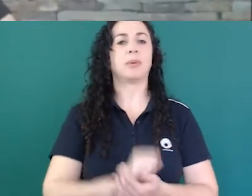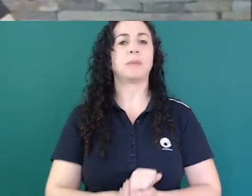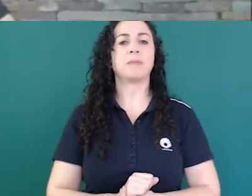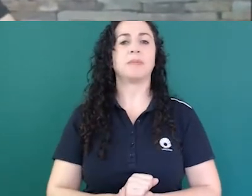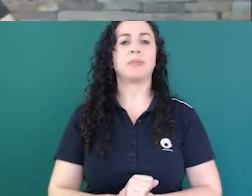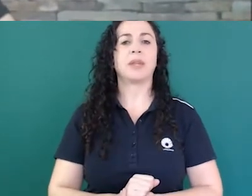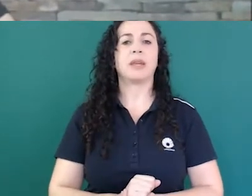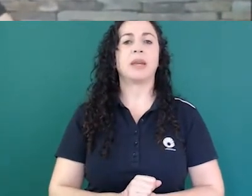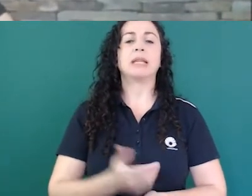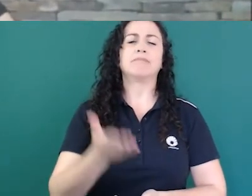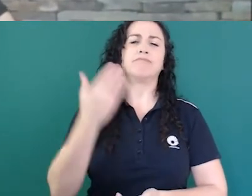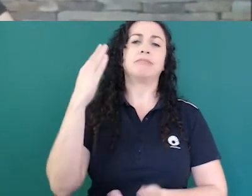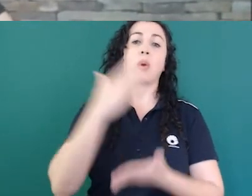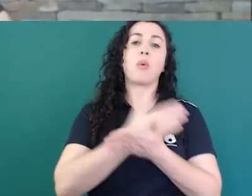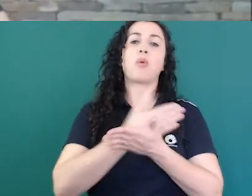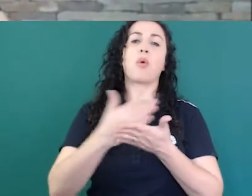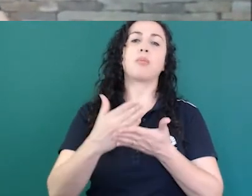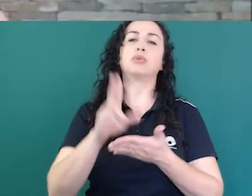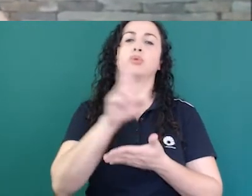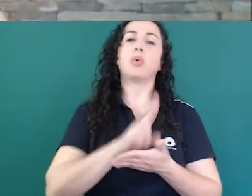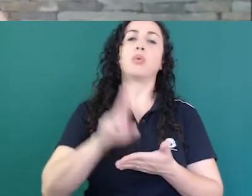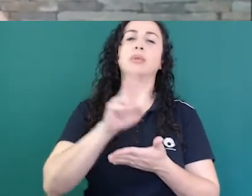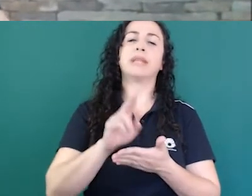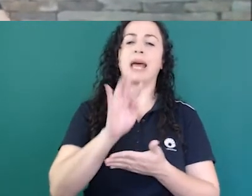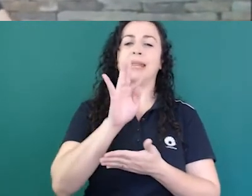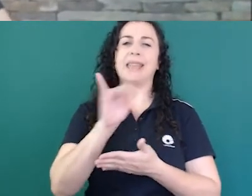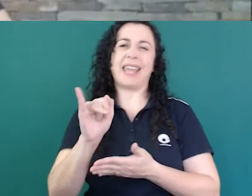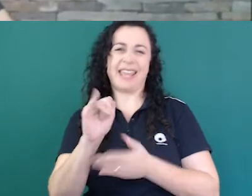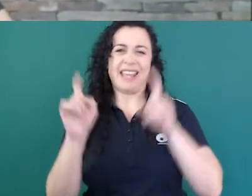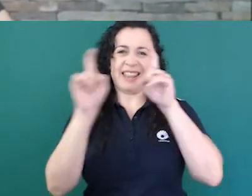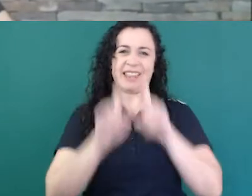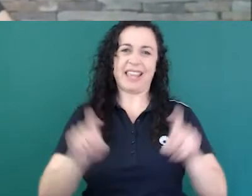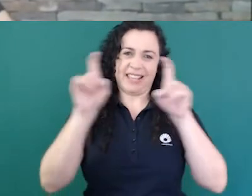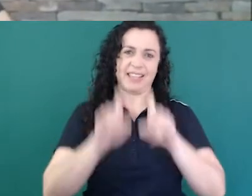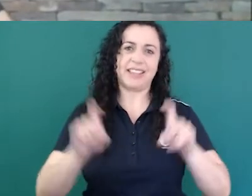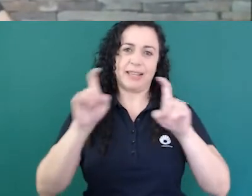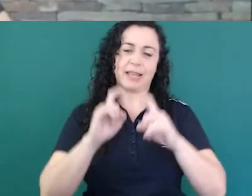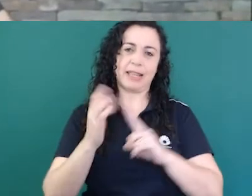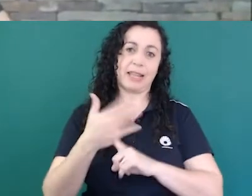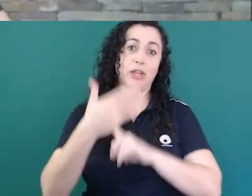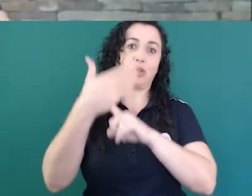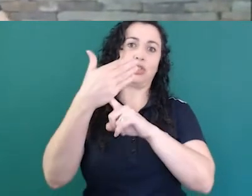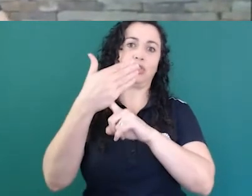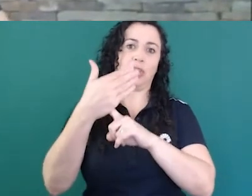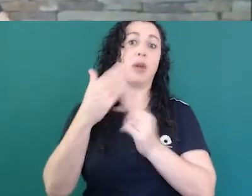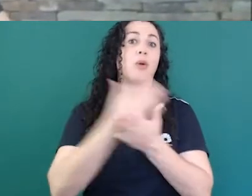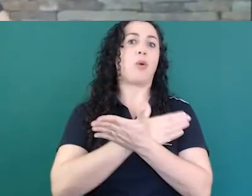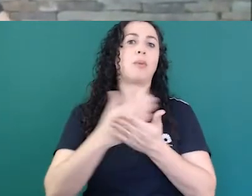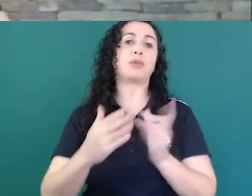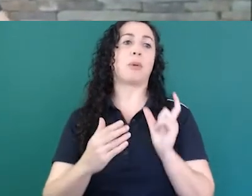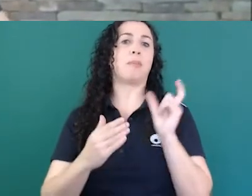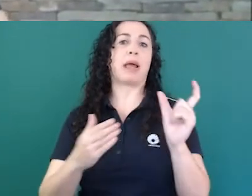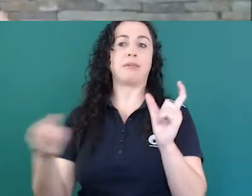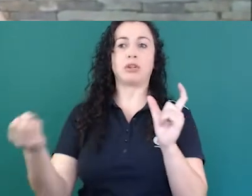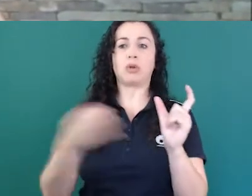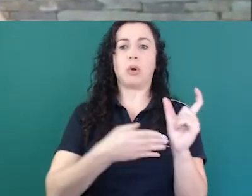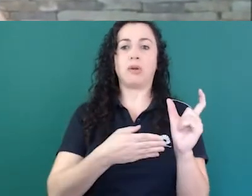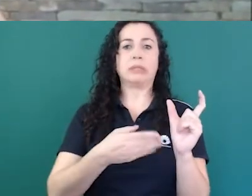da informática muitos termos vieram principalmente dos Estados Unidos e a gente adotou esses termos na nossa língua